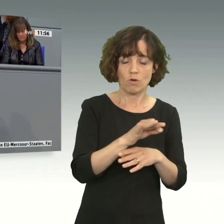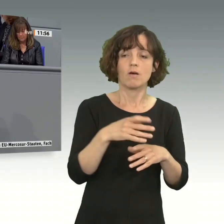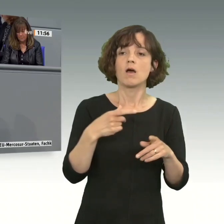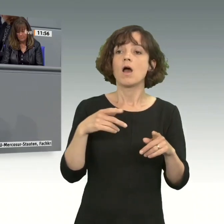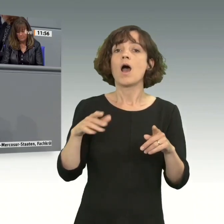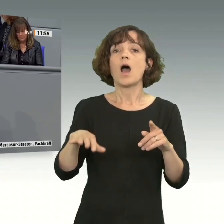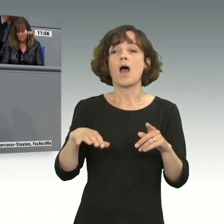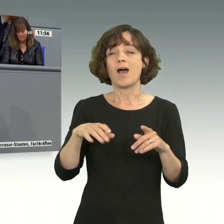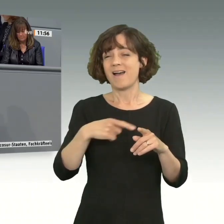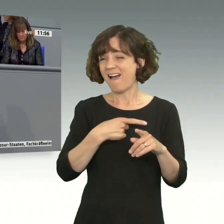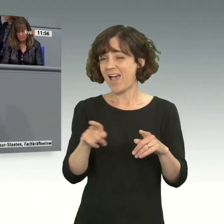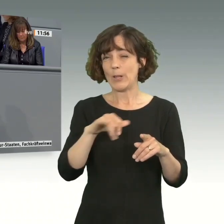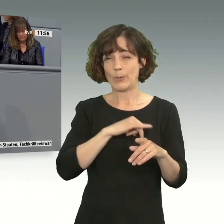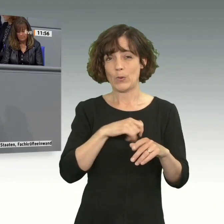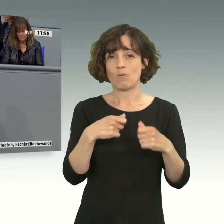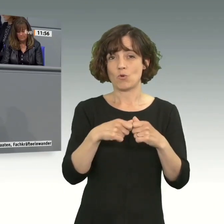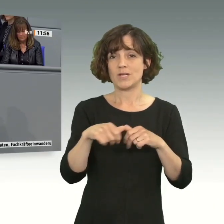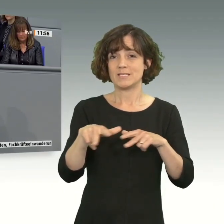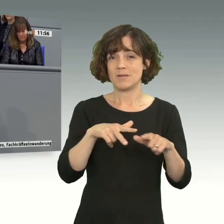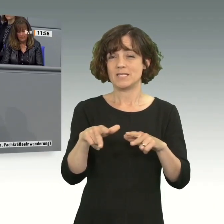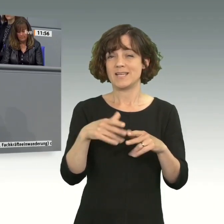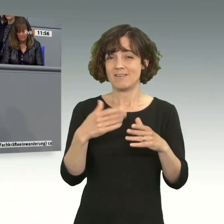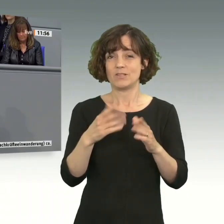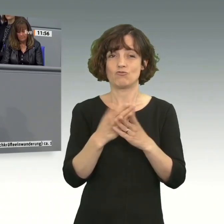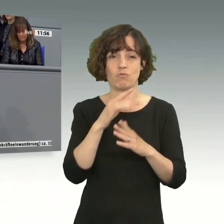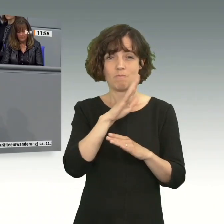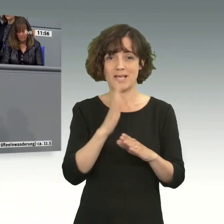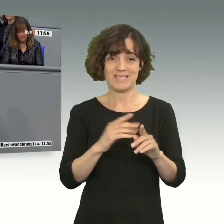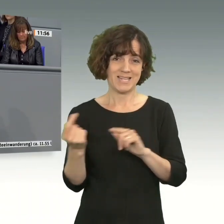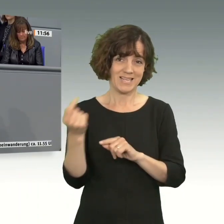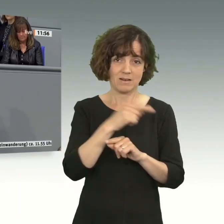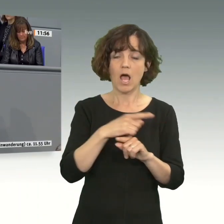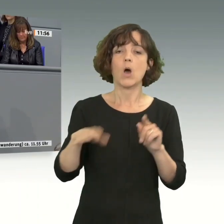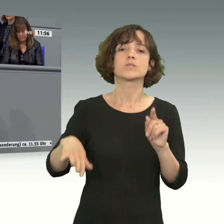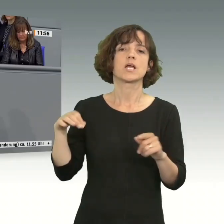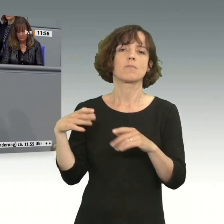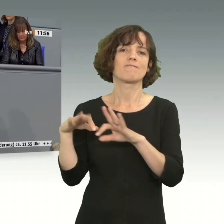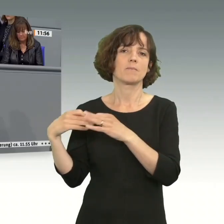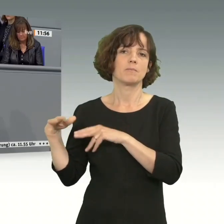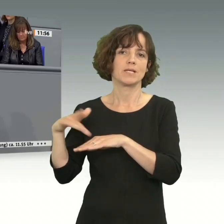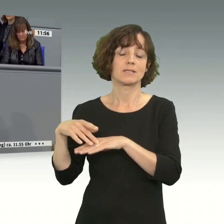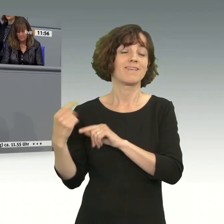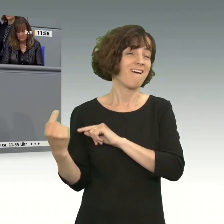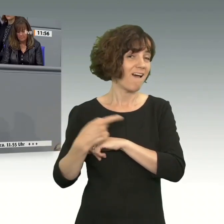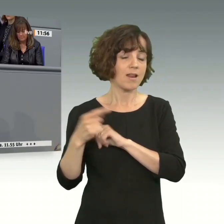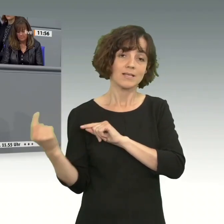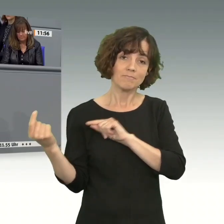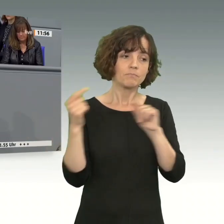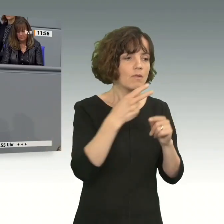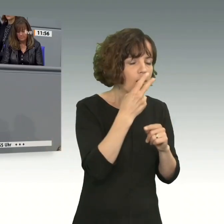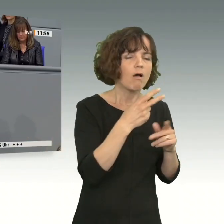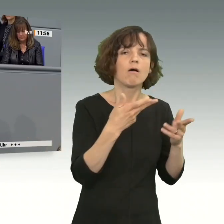waren alle grünen Bundesminister in Brasilien. Und Sie kamen stets zurück mit der Botschaft, dass Sie jetzt auch für die